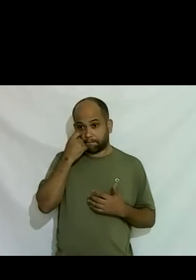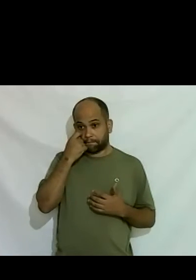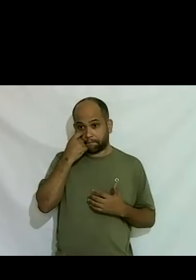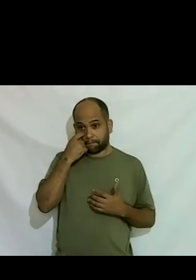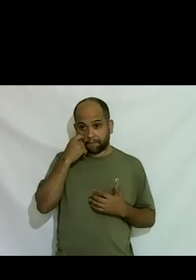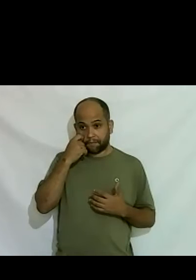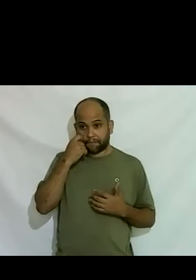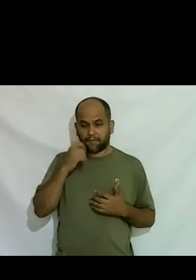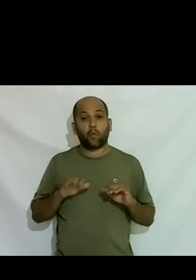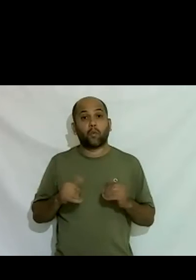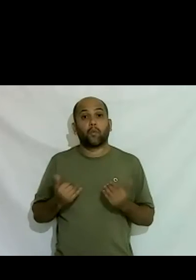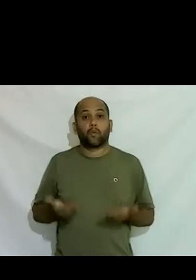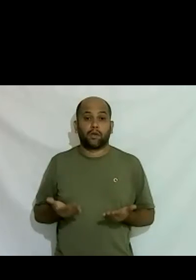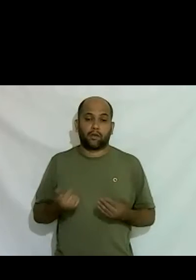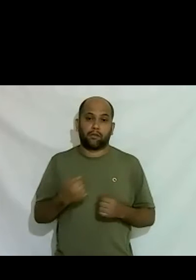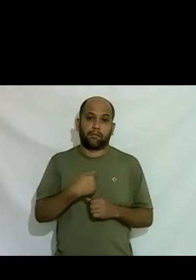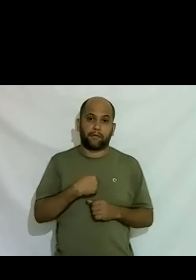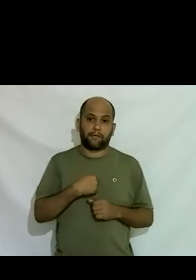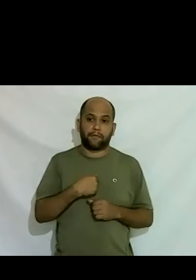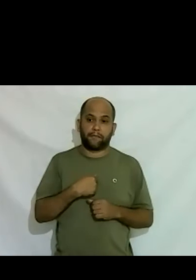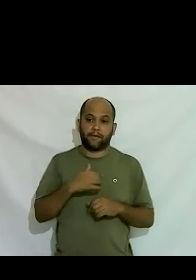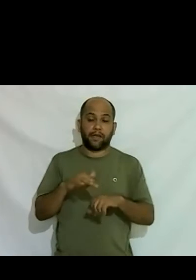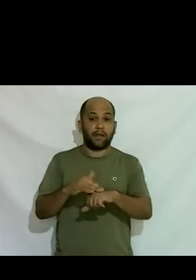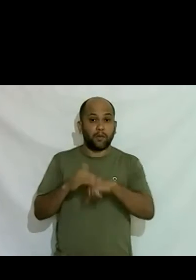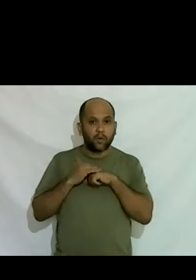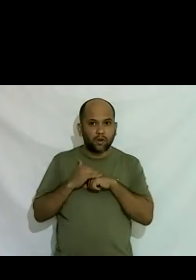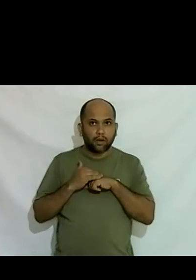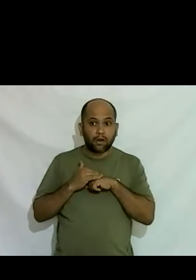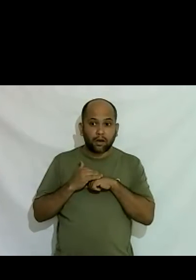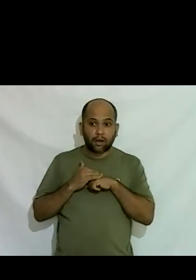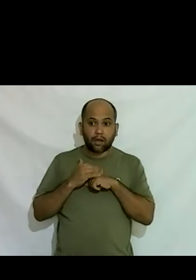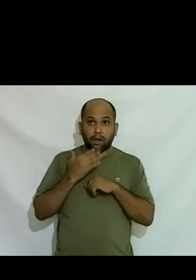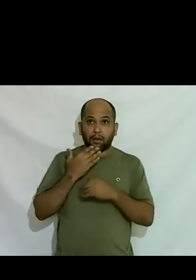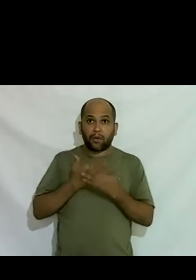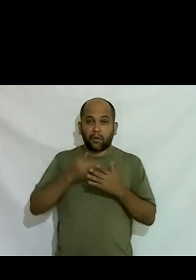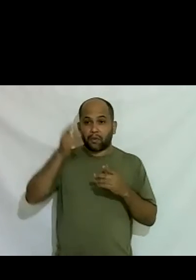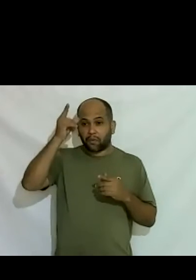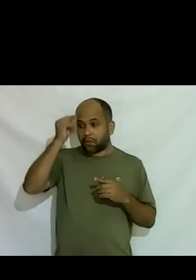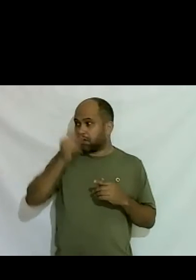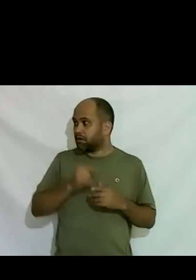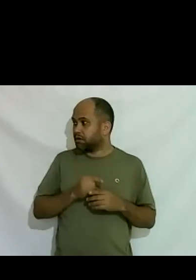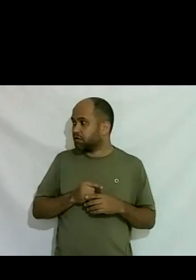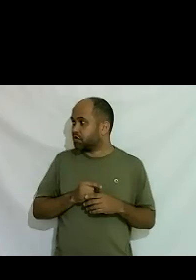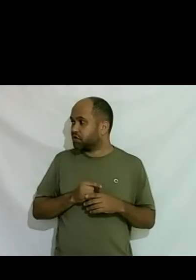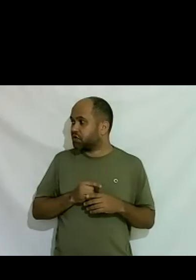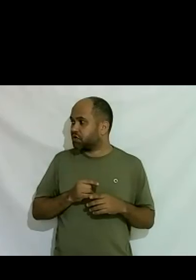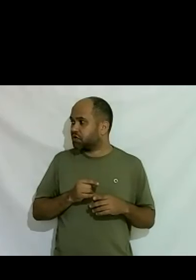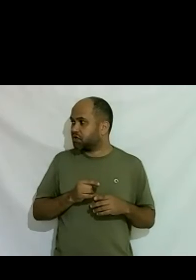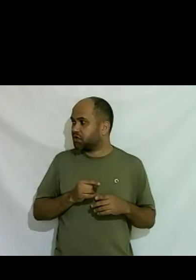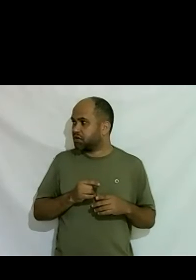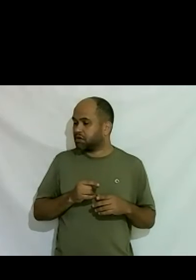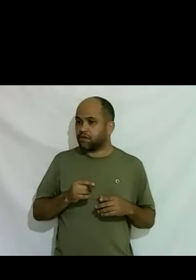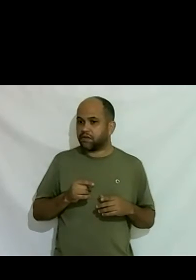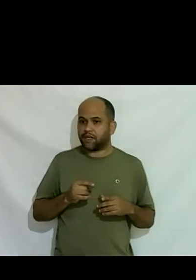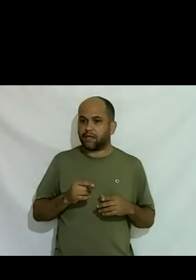quando eu ele me disse isso eu falei foi um alívio pra mim porque até então eu não entendi o que acontecia comigo